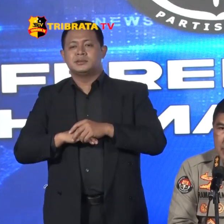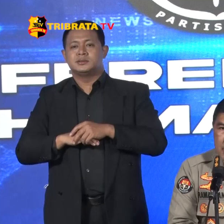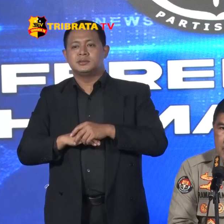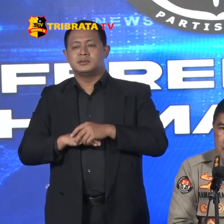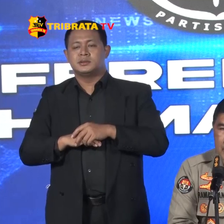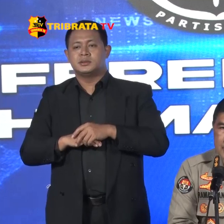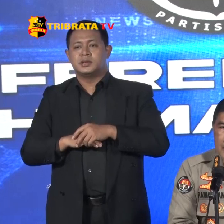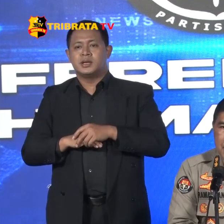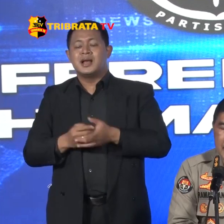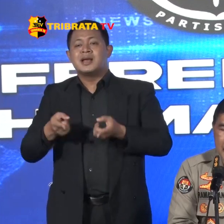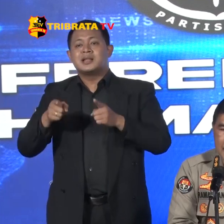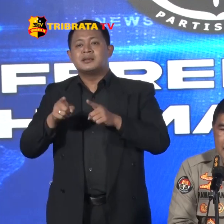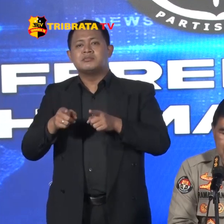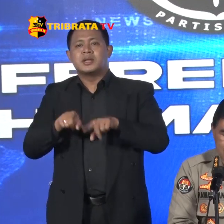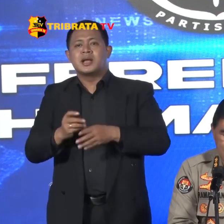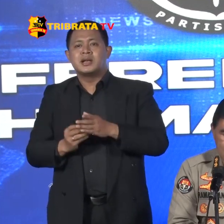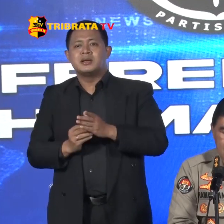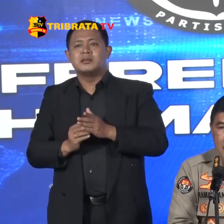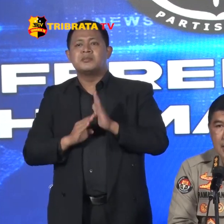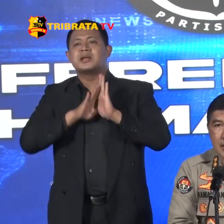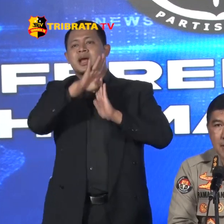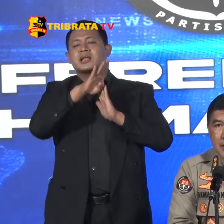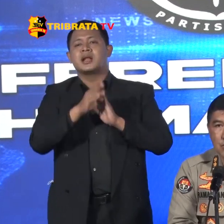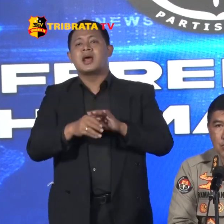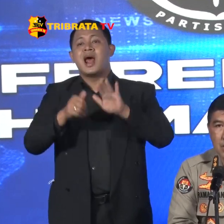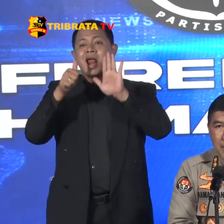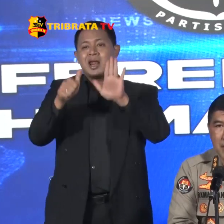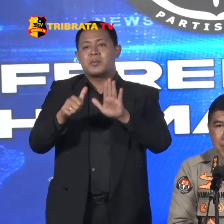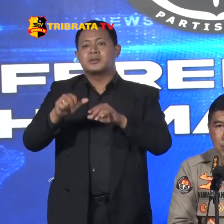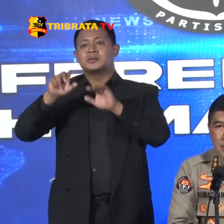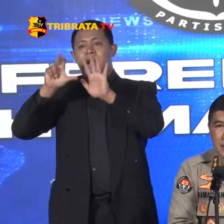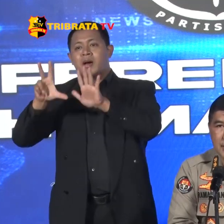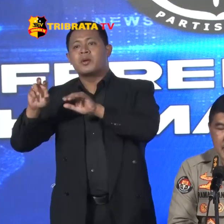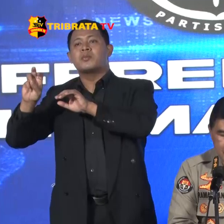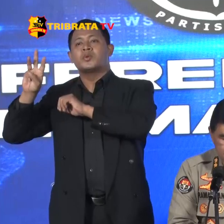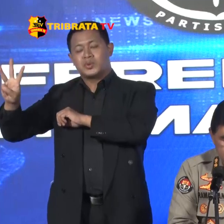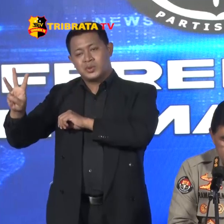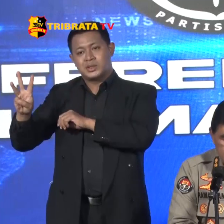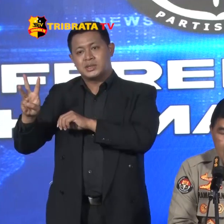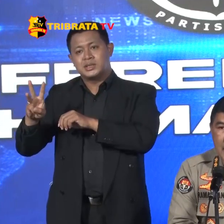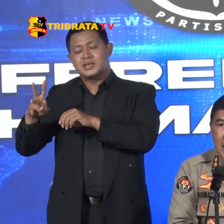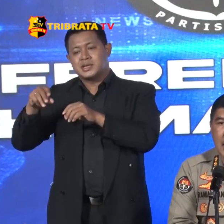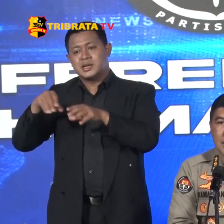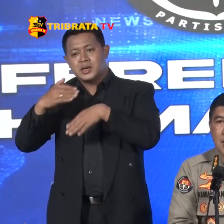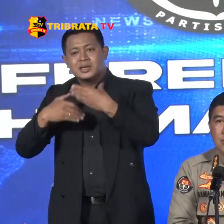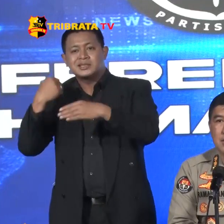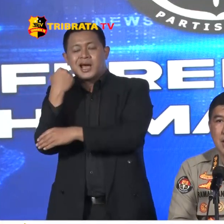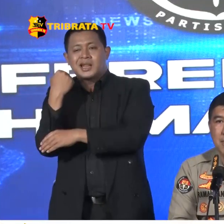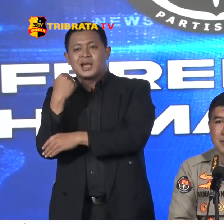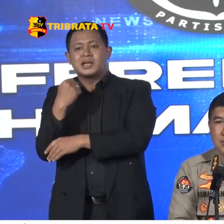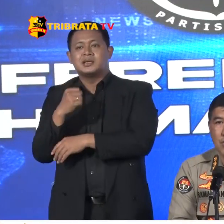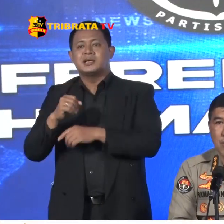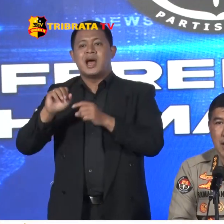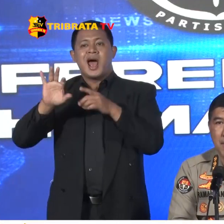Terjadi peningkatan Sebesar 683 Kejadian Atau